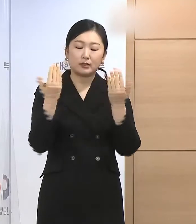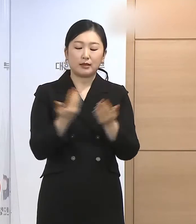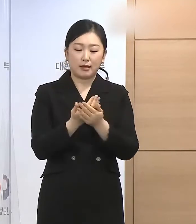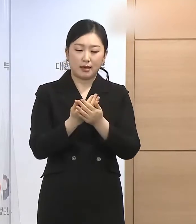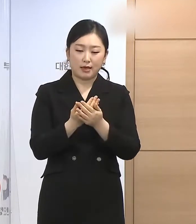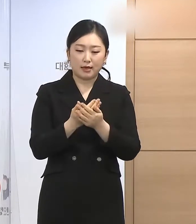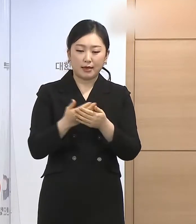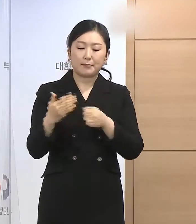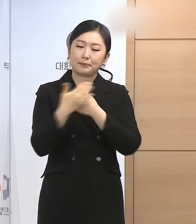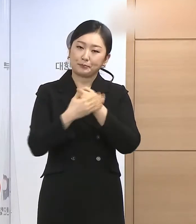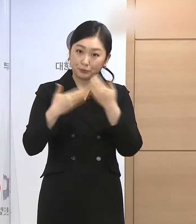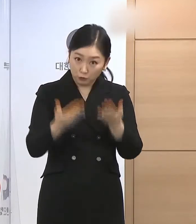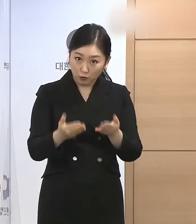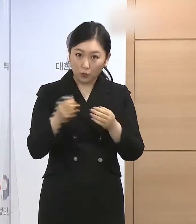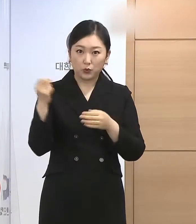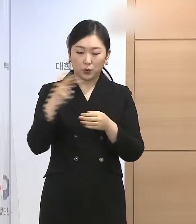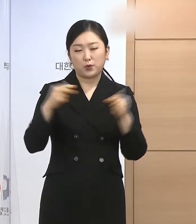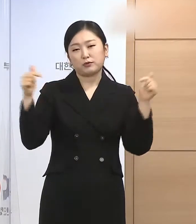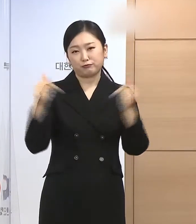감경합니다.